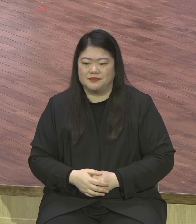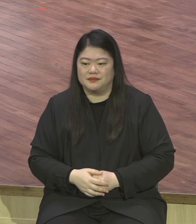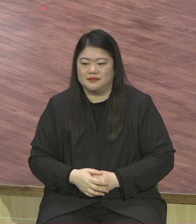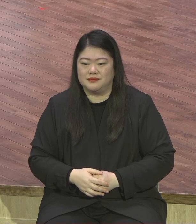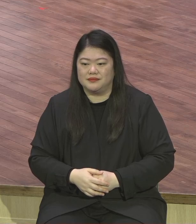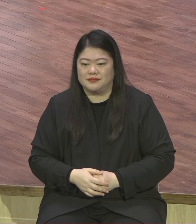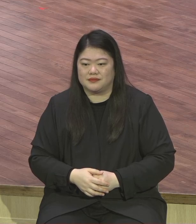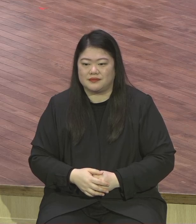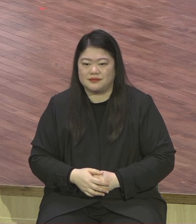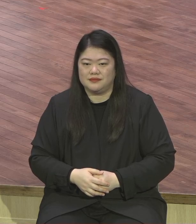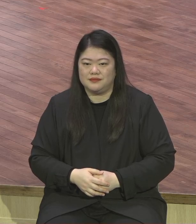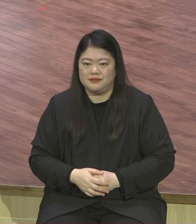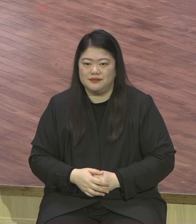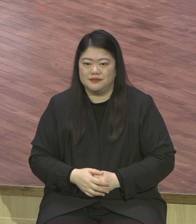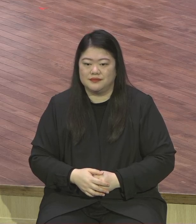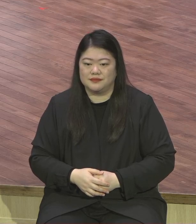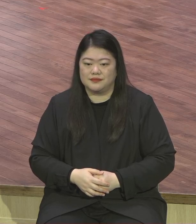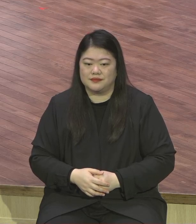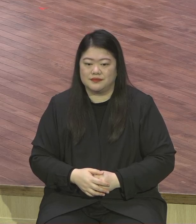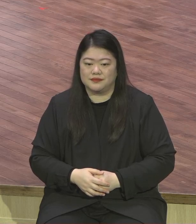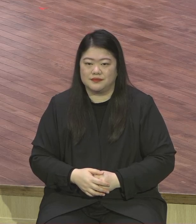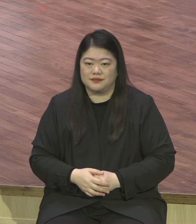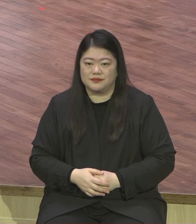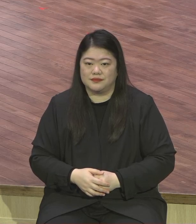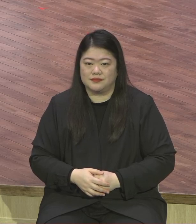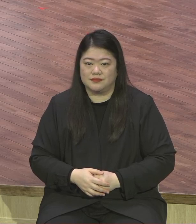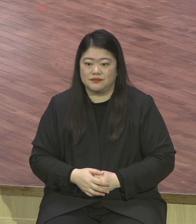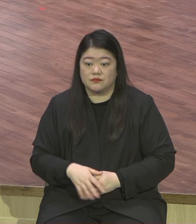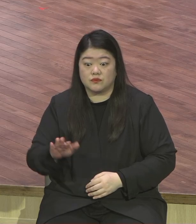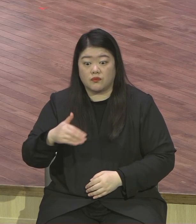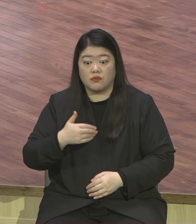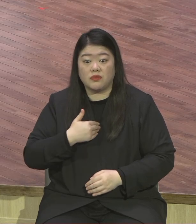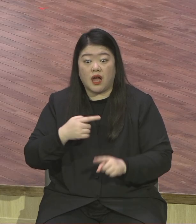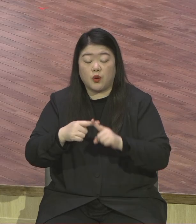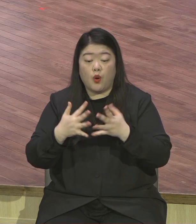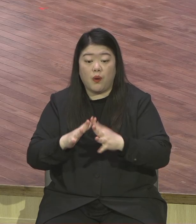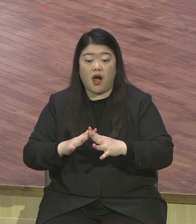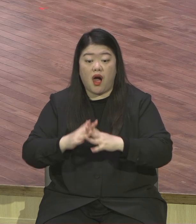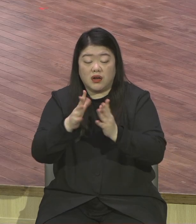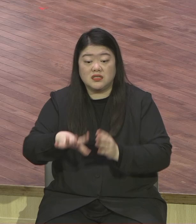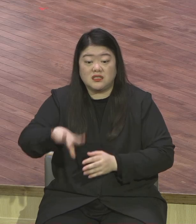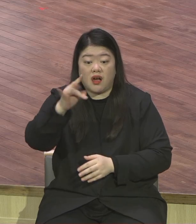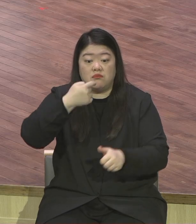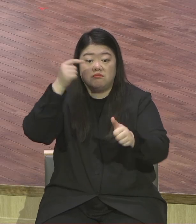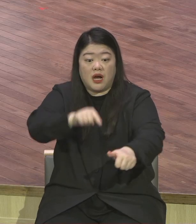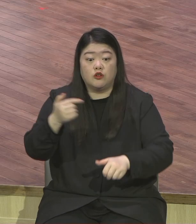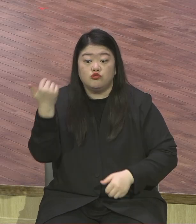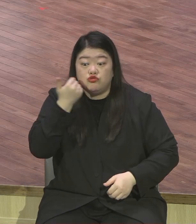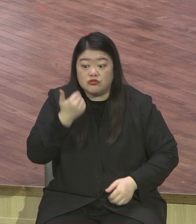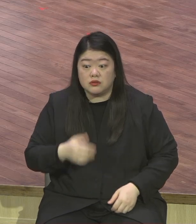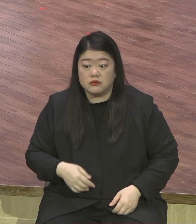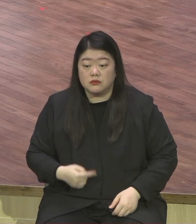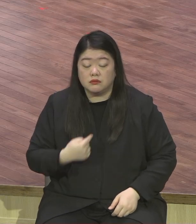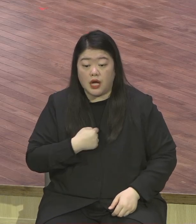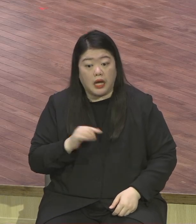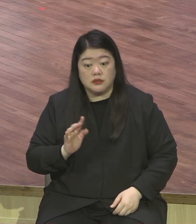저는 이거 시작 안 했어요 여름을 시작했어요 나는 마음 약해 이건 서울시에 주고